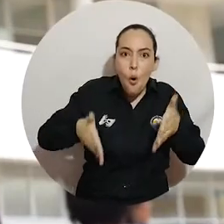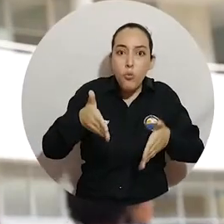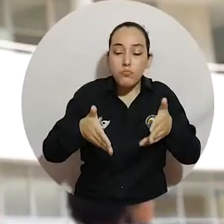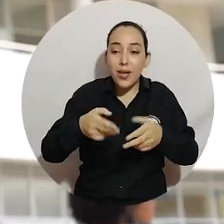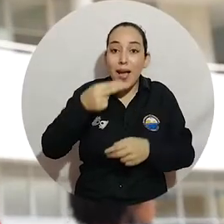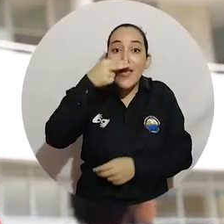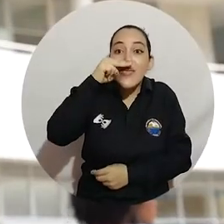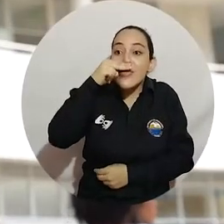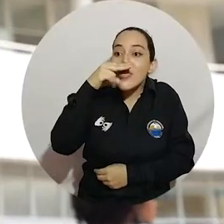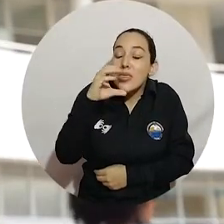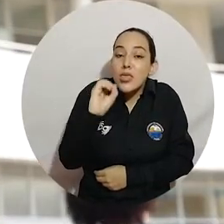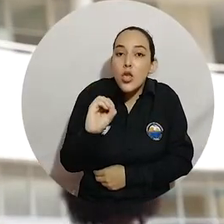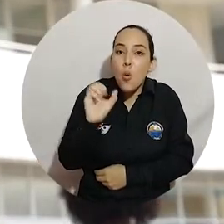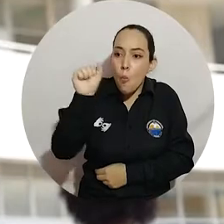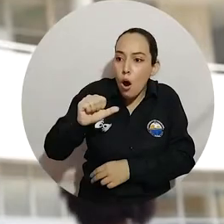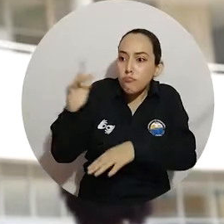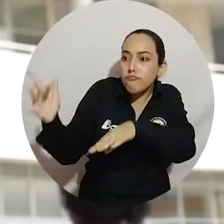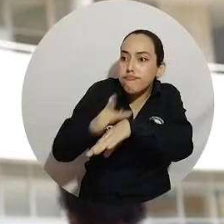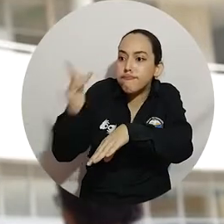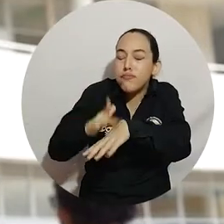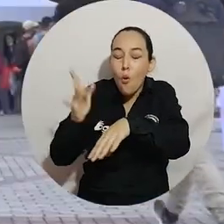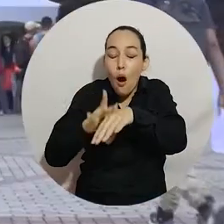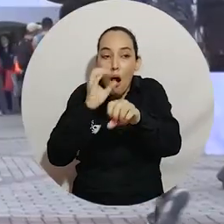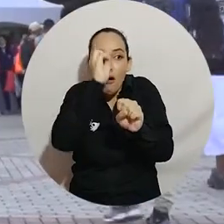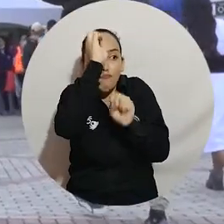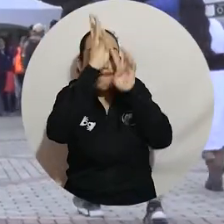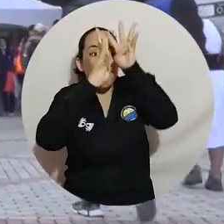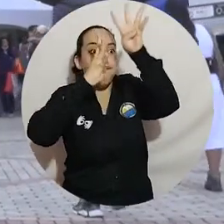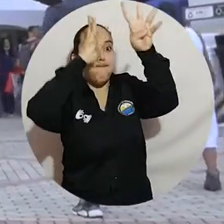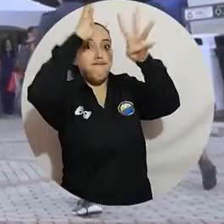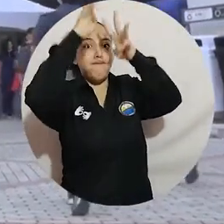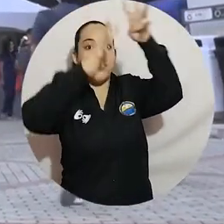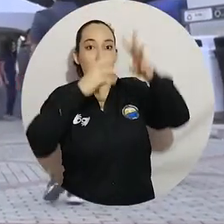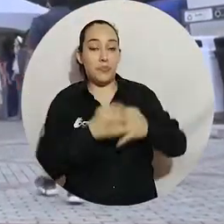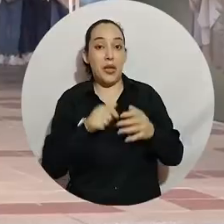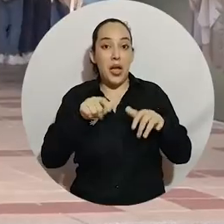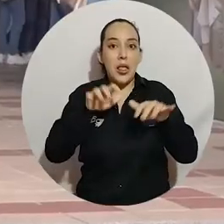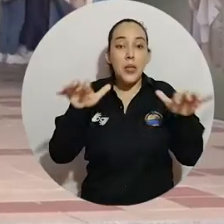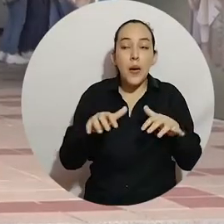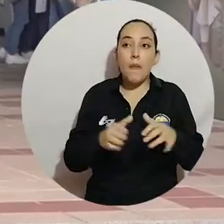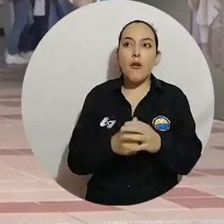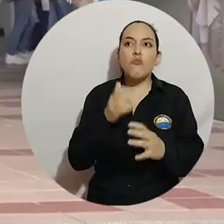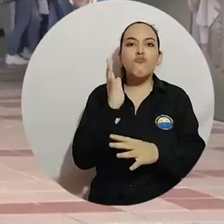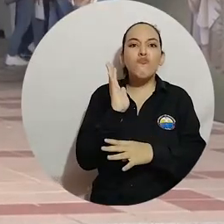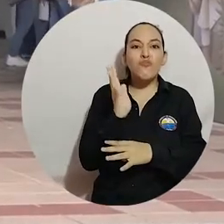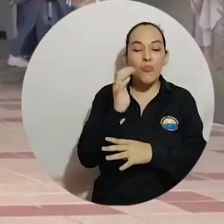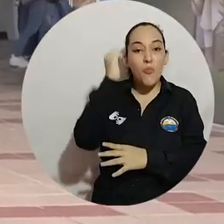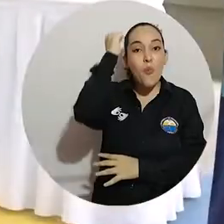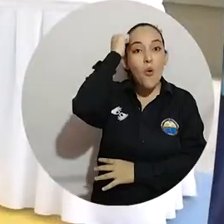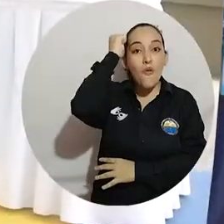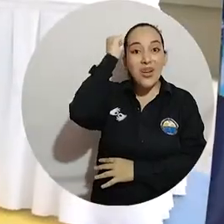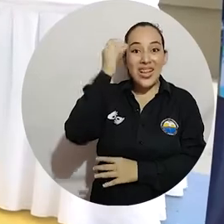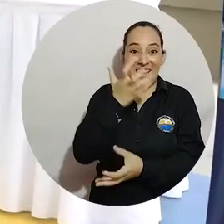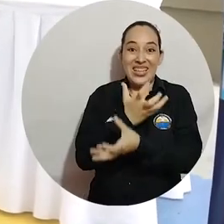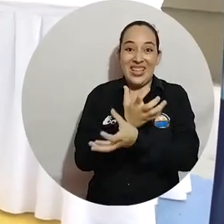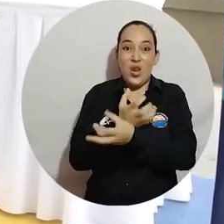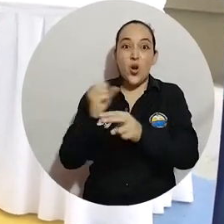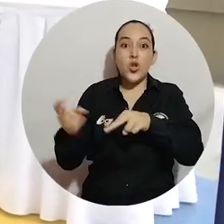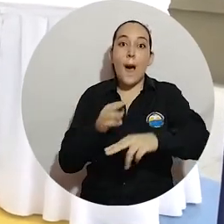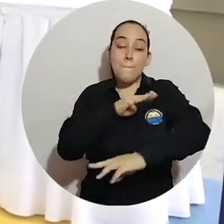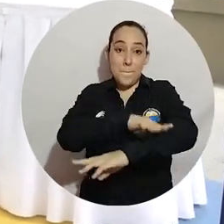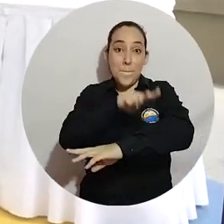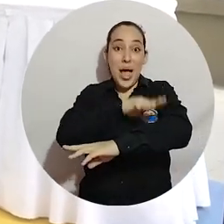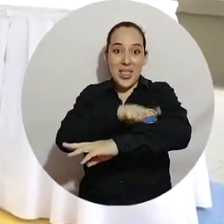haciendo que los niños aumenten su creatividad. Durante el desarrollo de este evento, la docente catedrática de la Facultad de Ciencias de la